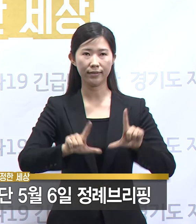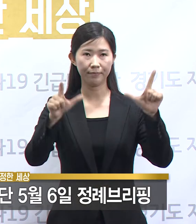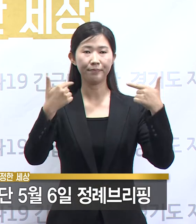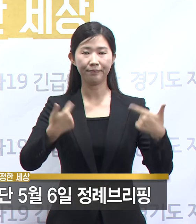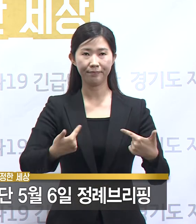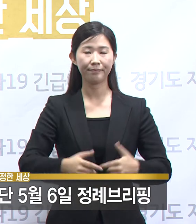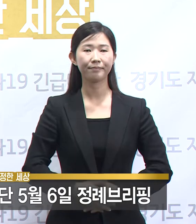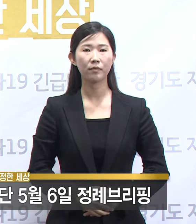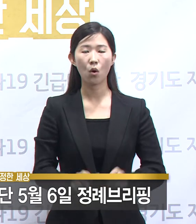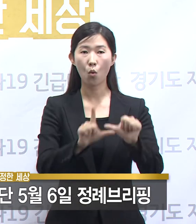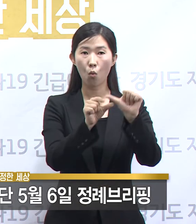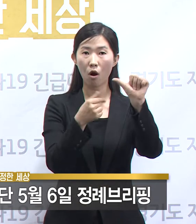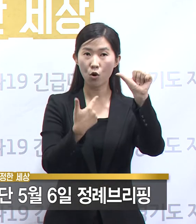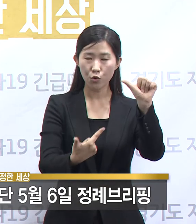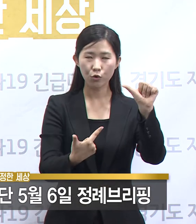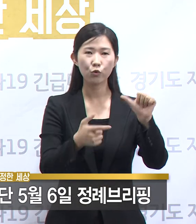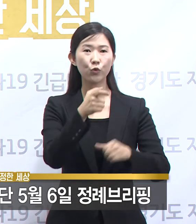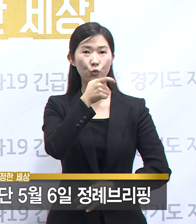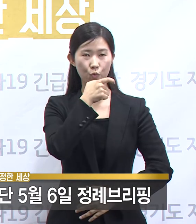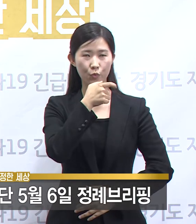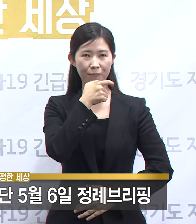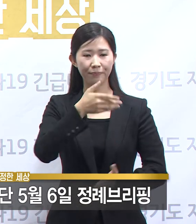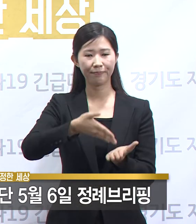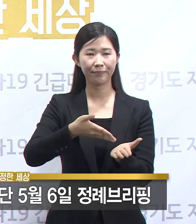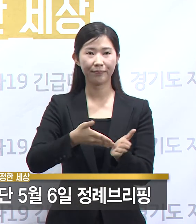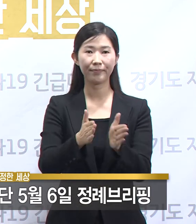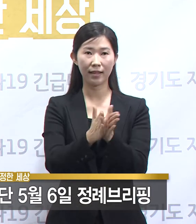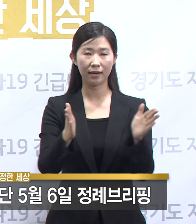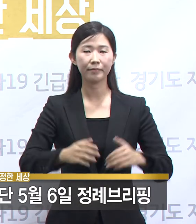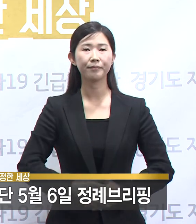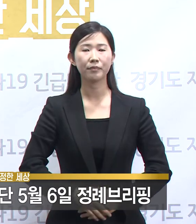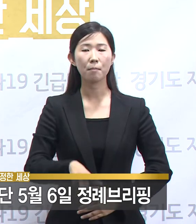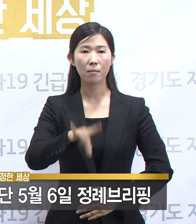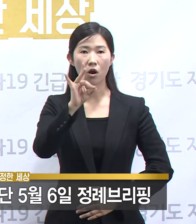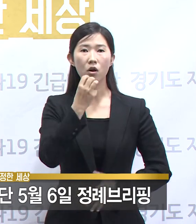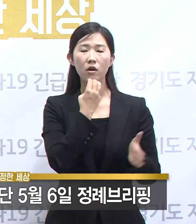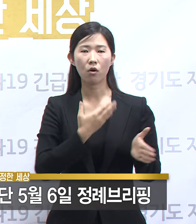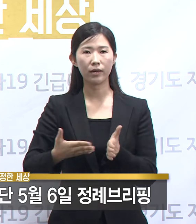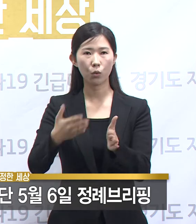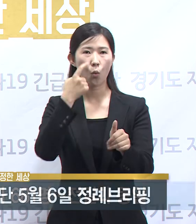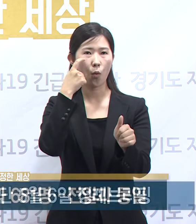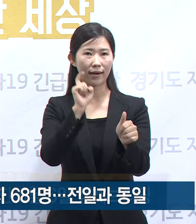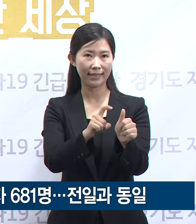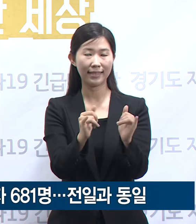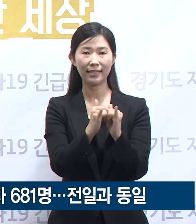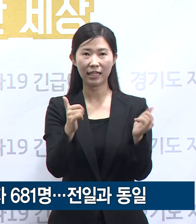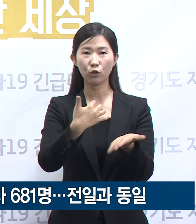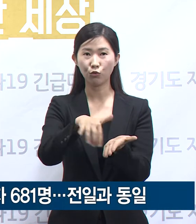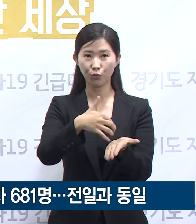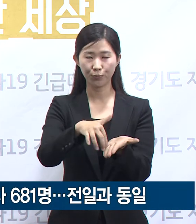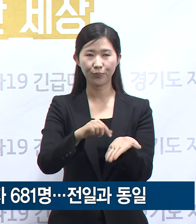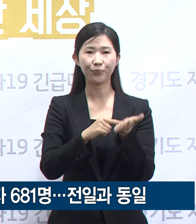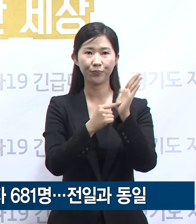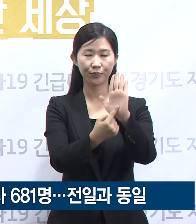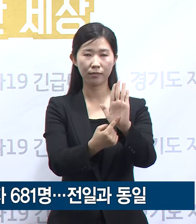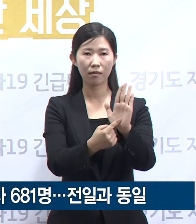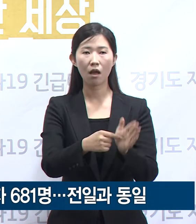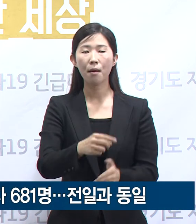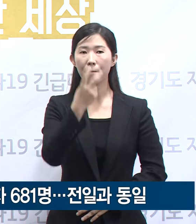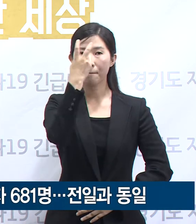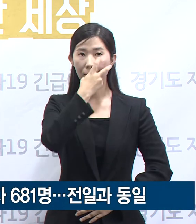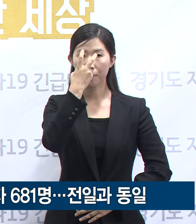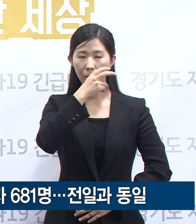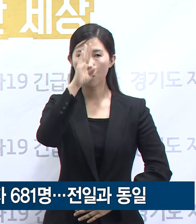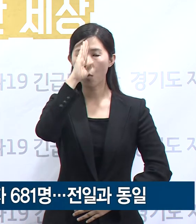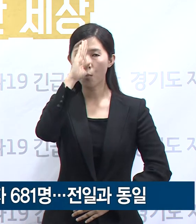6일 수요일 정례 브리핑을 시작하겠습니다. 우선 경기도 확진자 발생 현황입니다. 질병권리본부 발표에